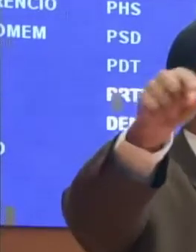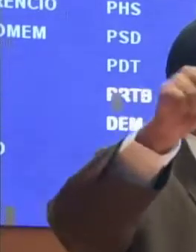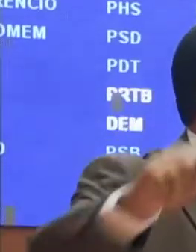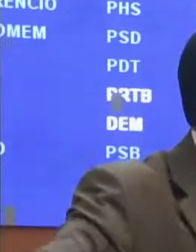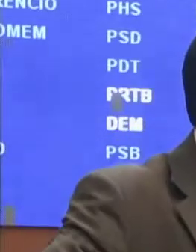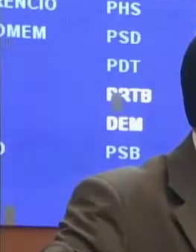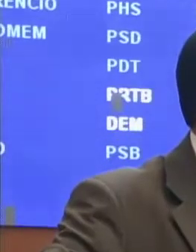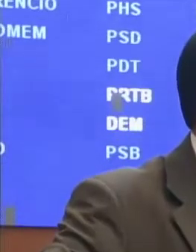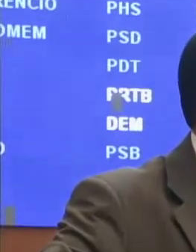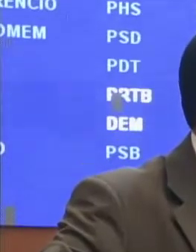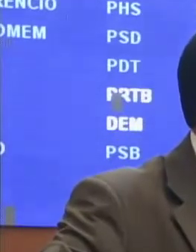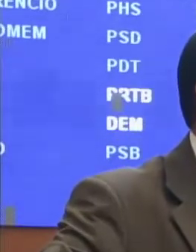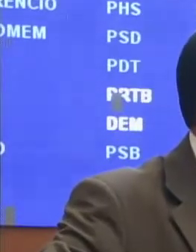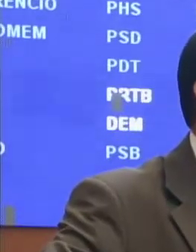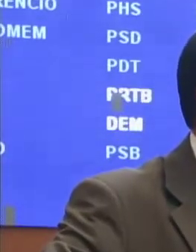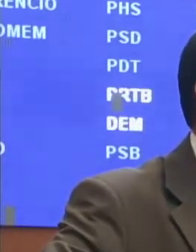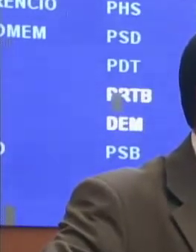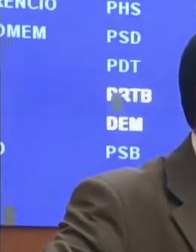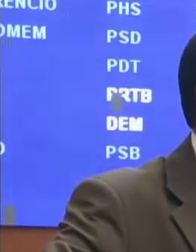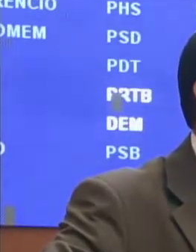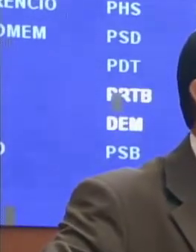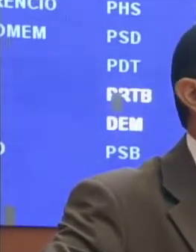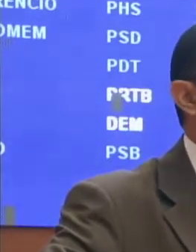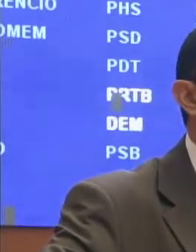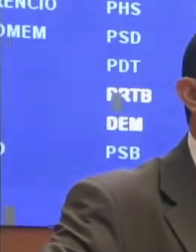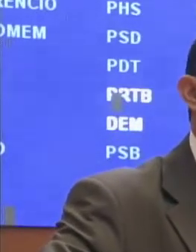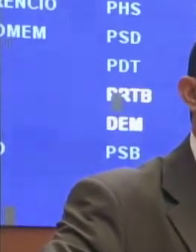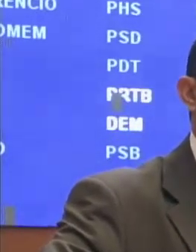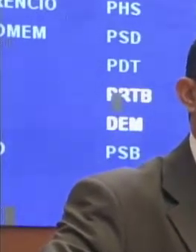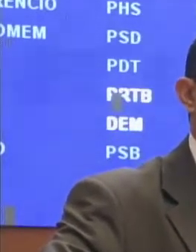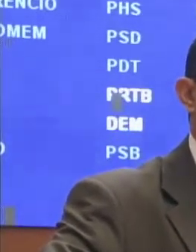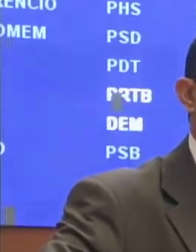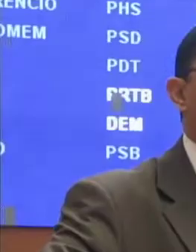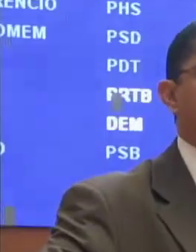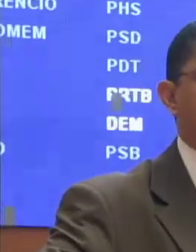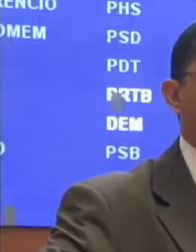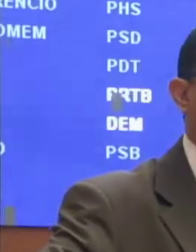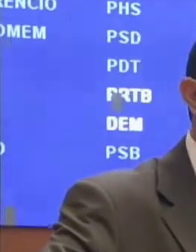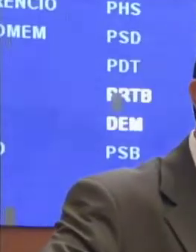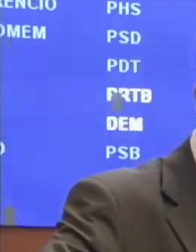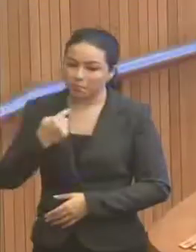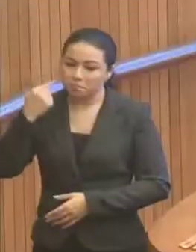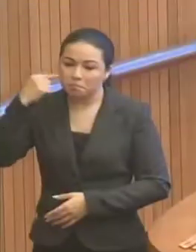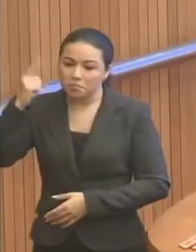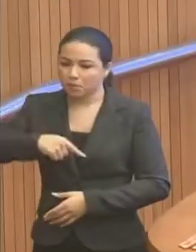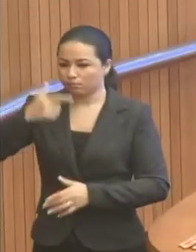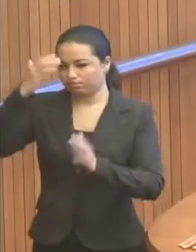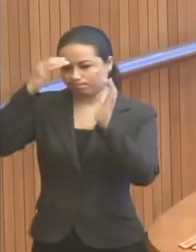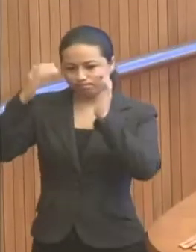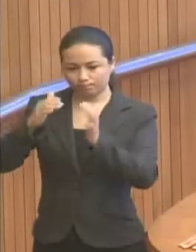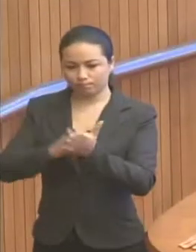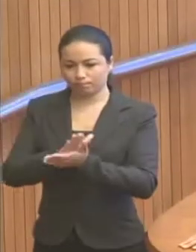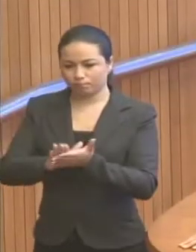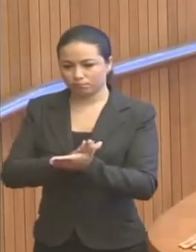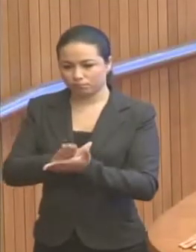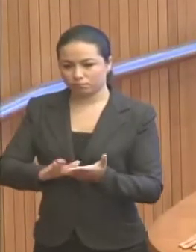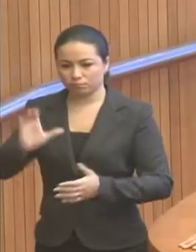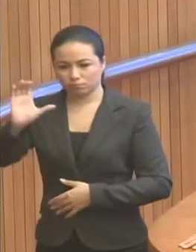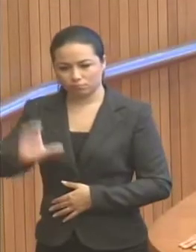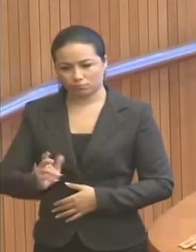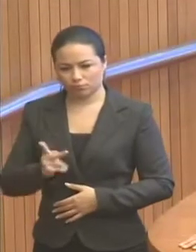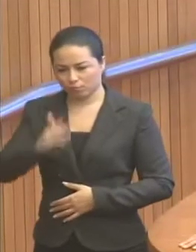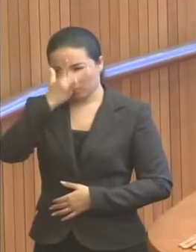esse sistema que está aí. Esse sistema não atende. É uma vergonha. E é um desrespeito à cidadania, é um